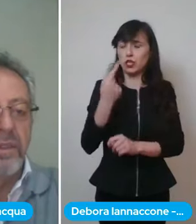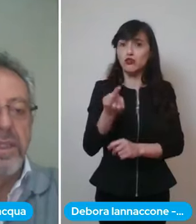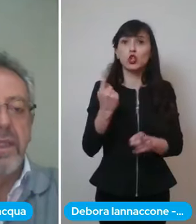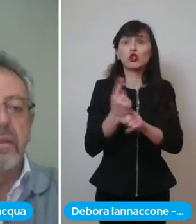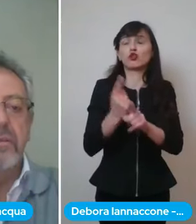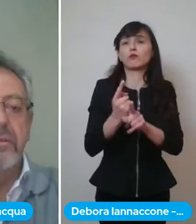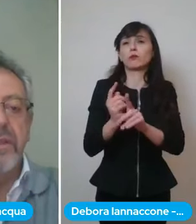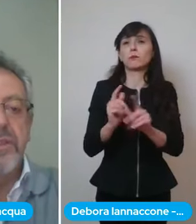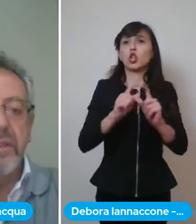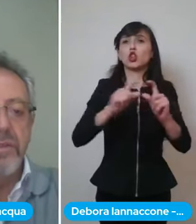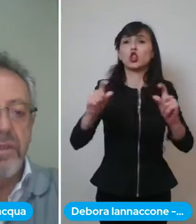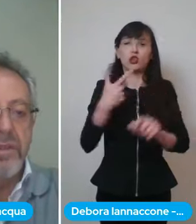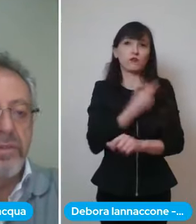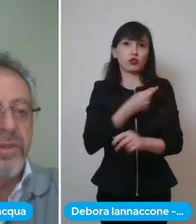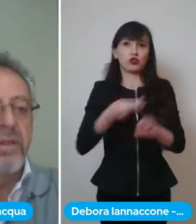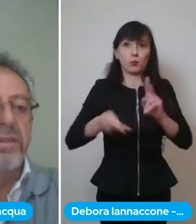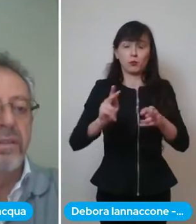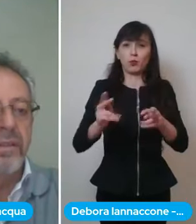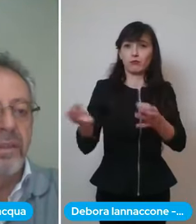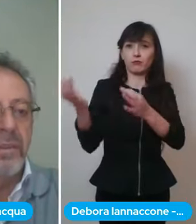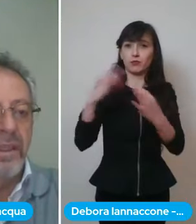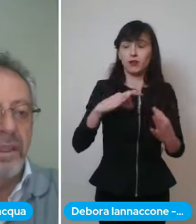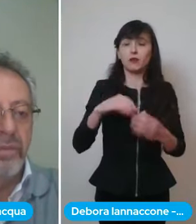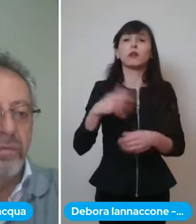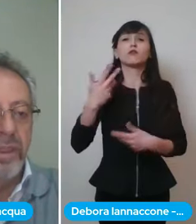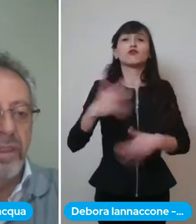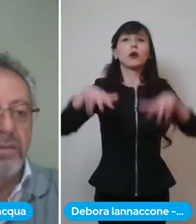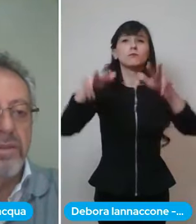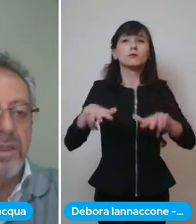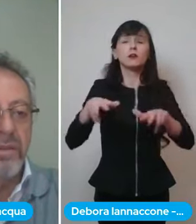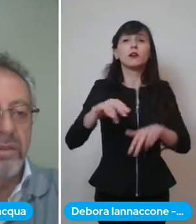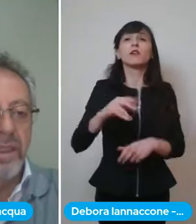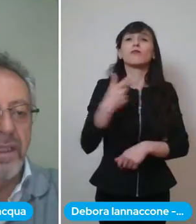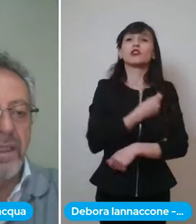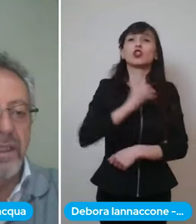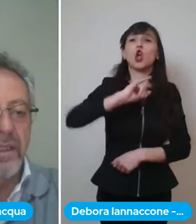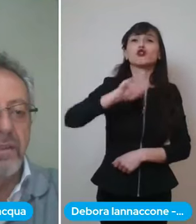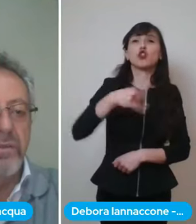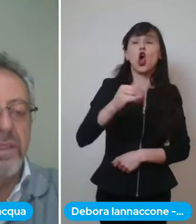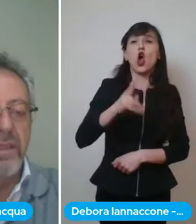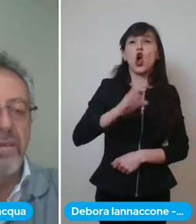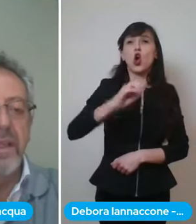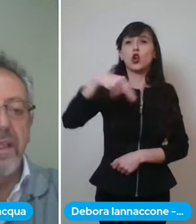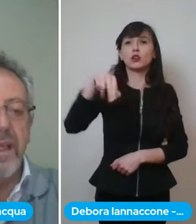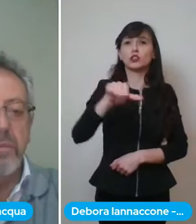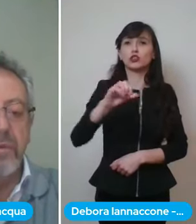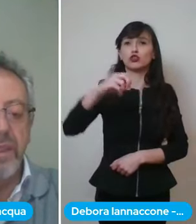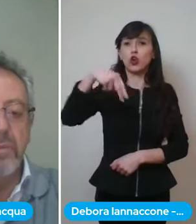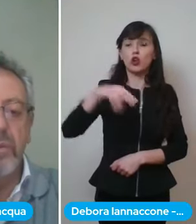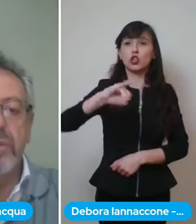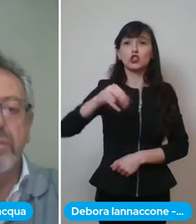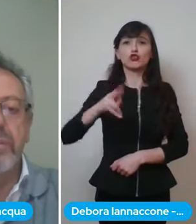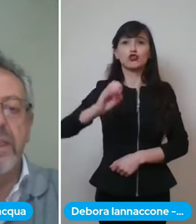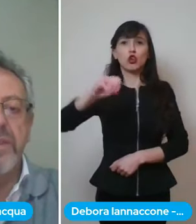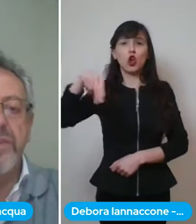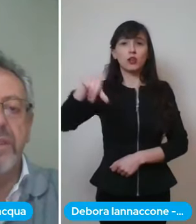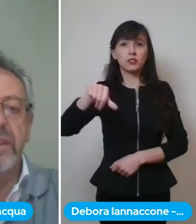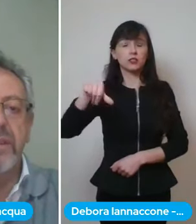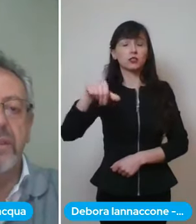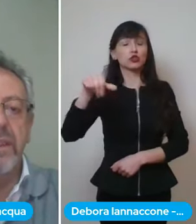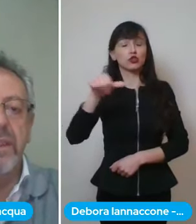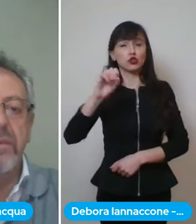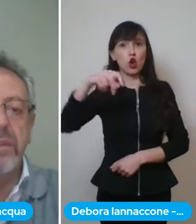autorizzato il vaccino Johnson & Johnson, sapete che è un'unica dose, non si rifà il richiamo, quindi è molto più